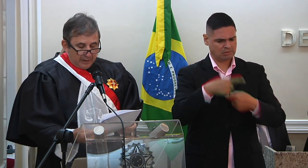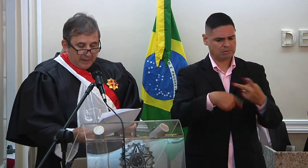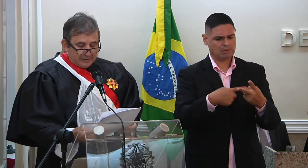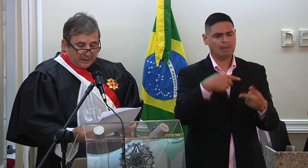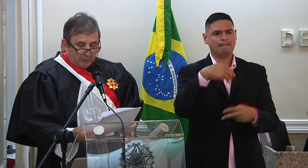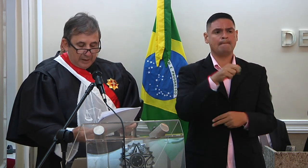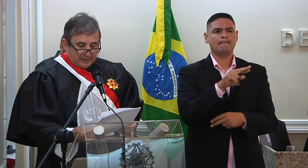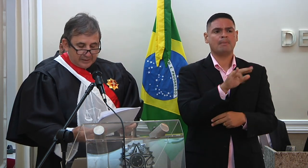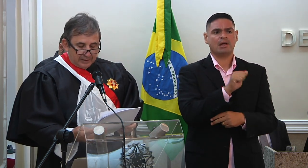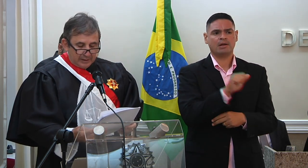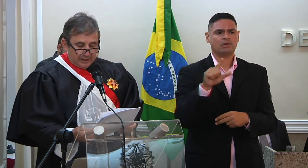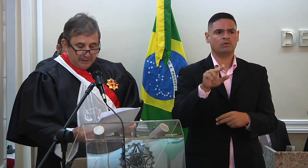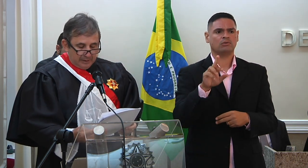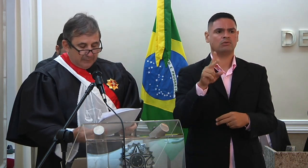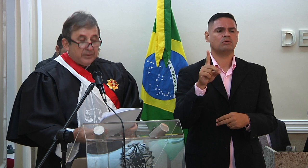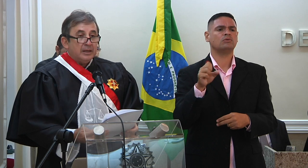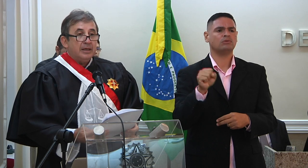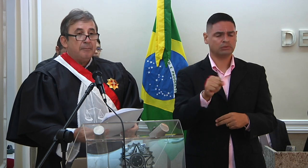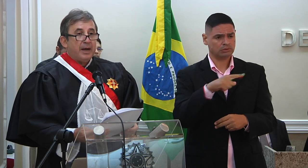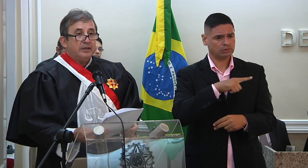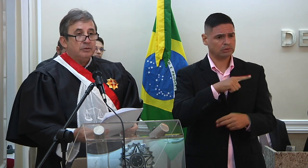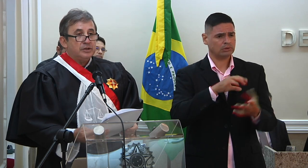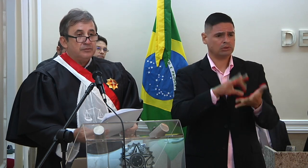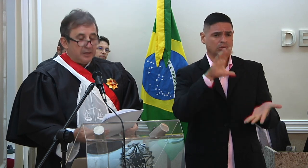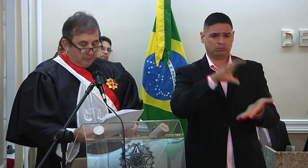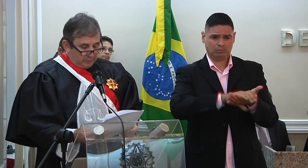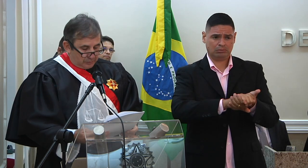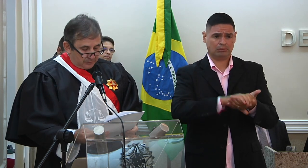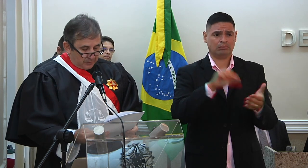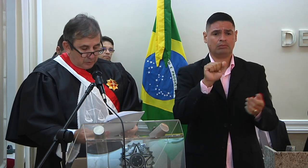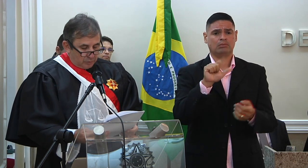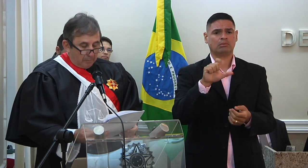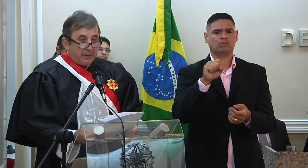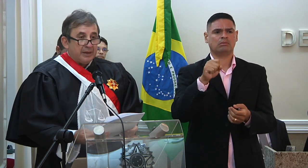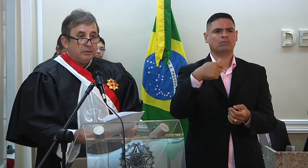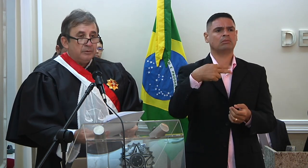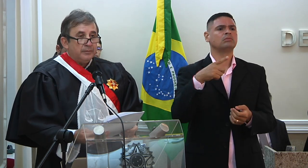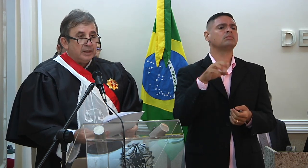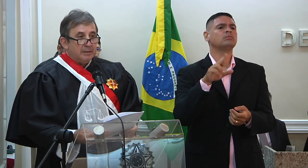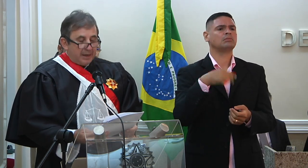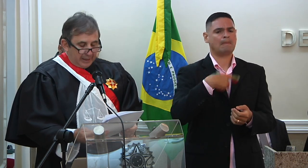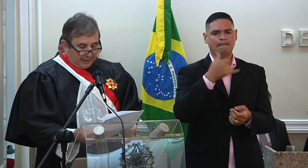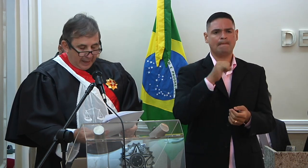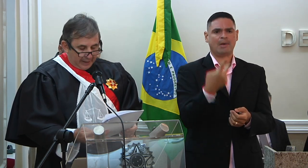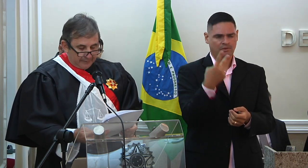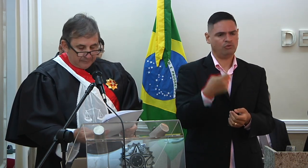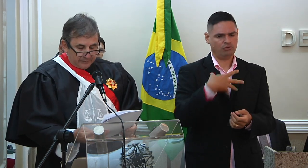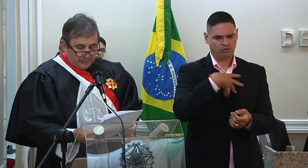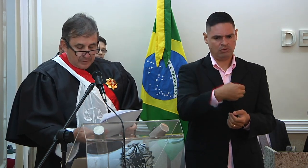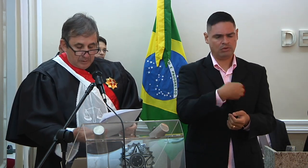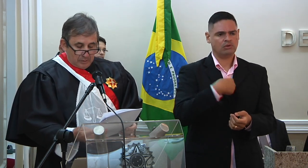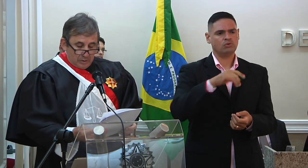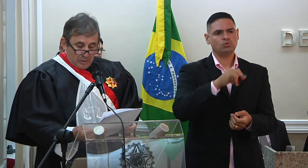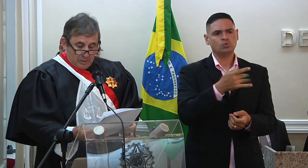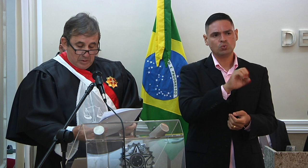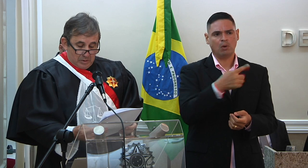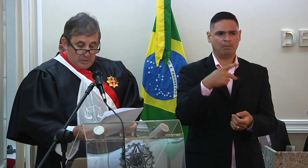Uchoa, casado com Alessandra de Lima, e pai de dois filhos, João Pedro e Maria Clara.